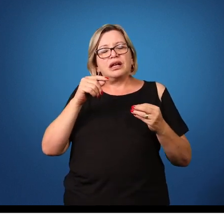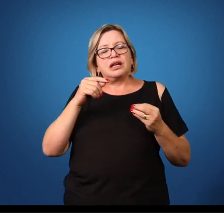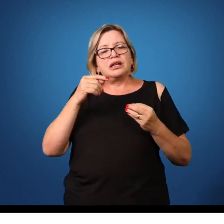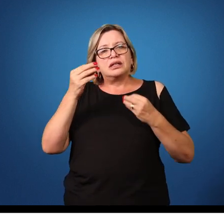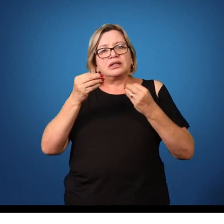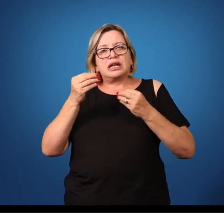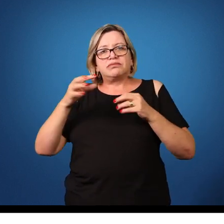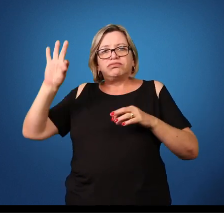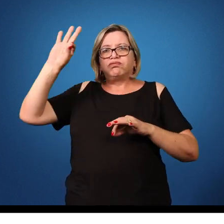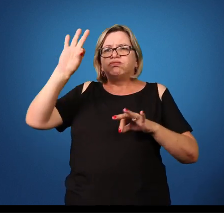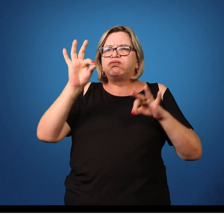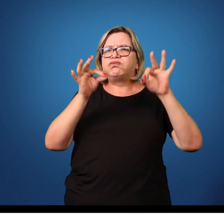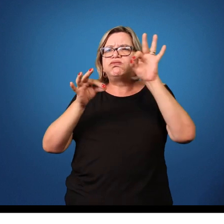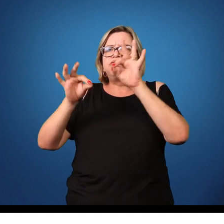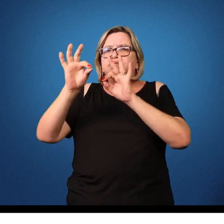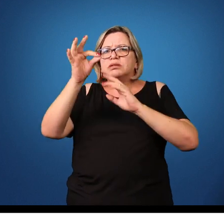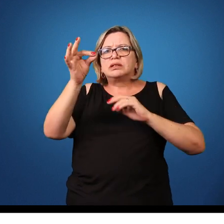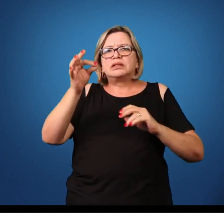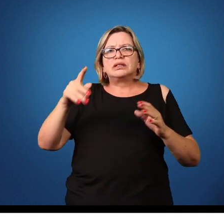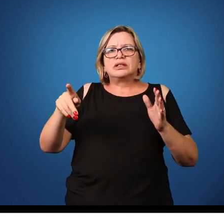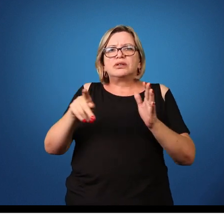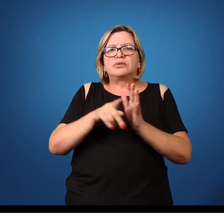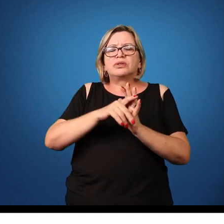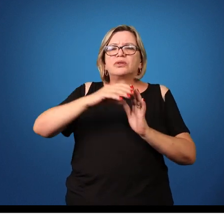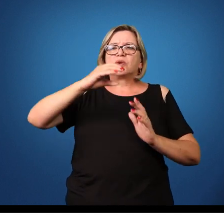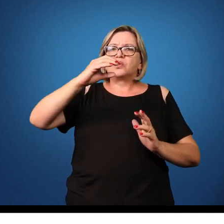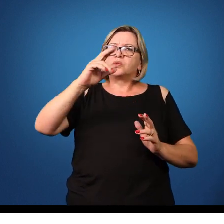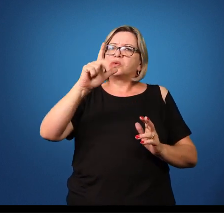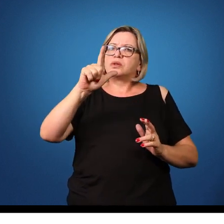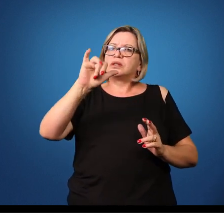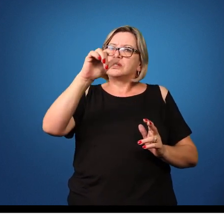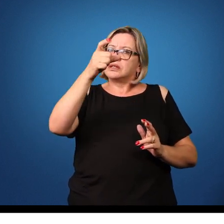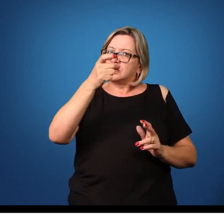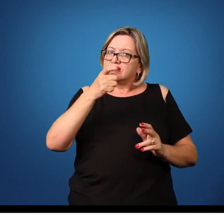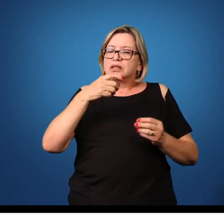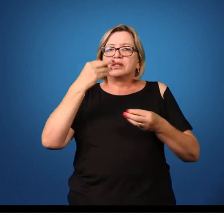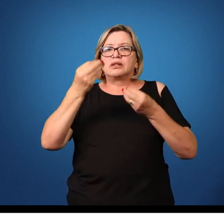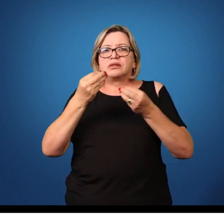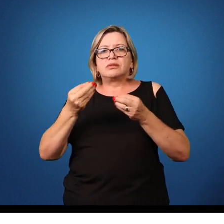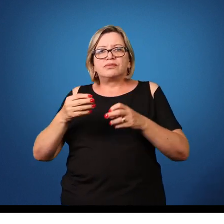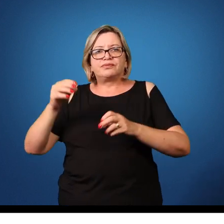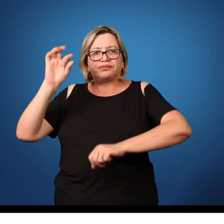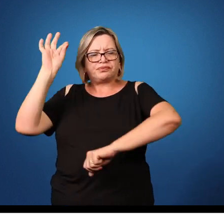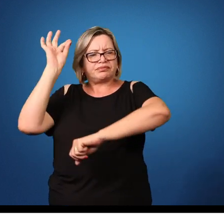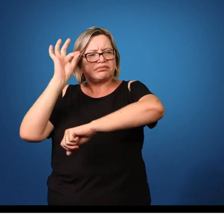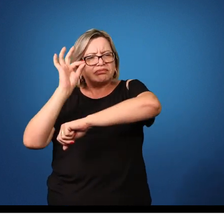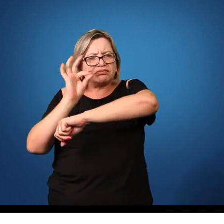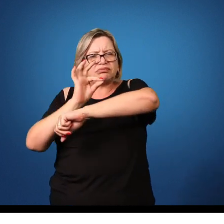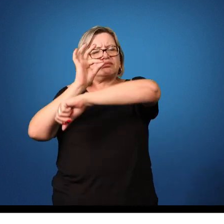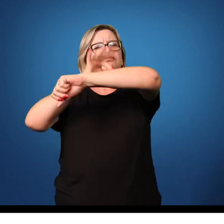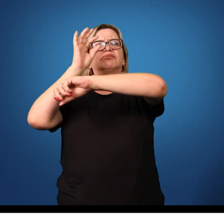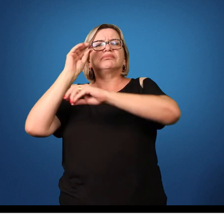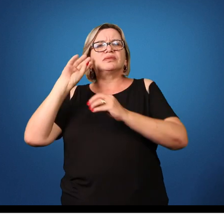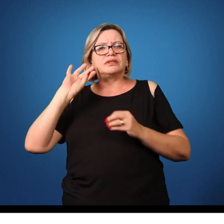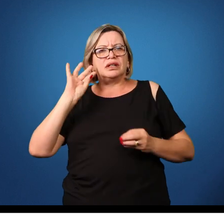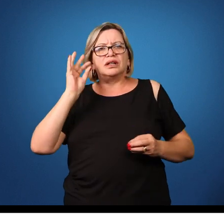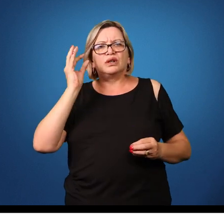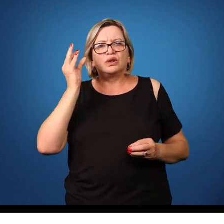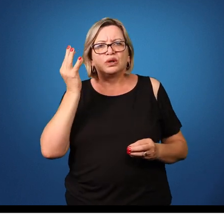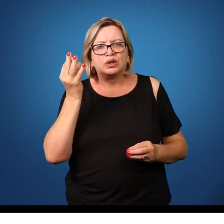um mosquito do gênero Culex, e através da transmissão do